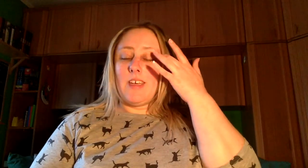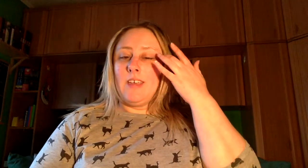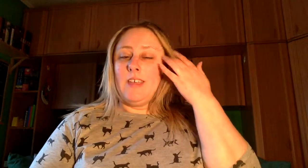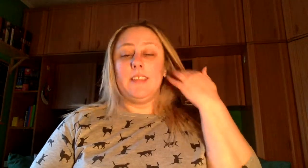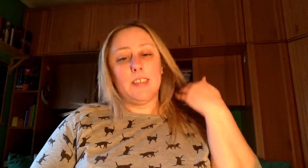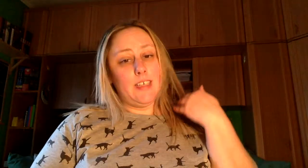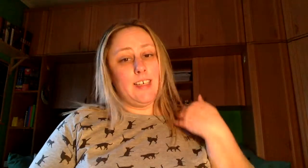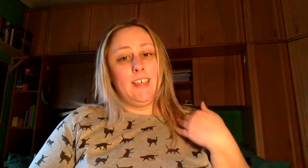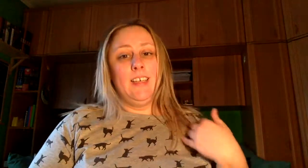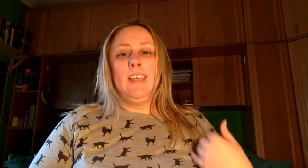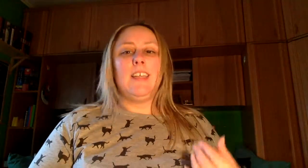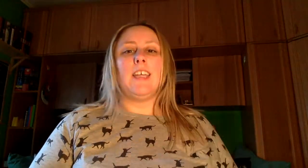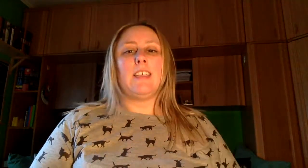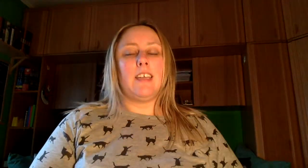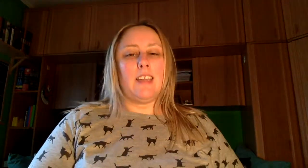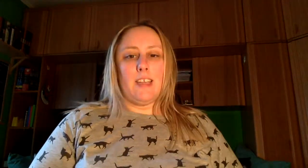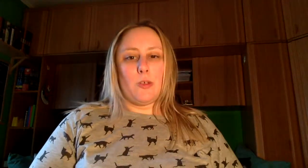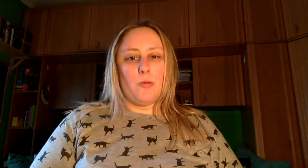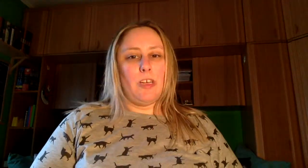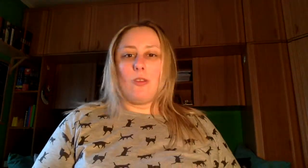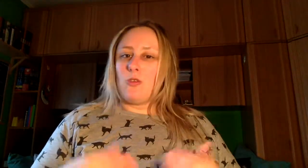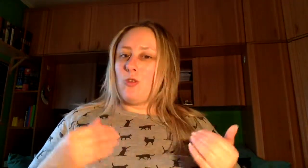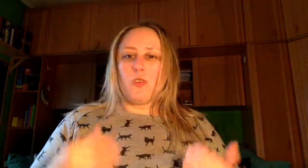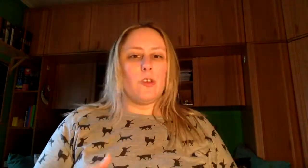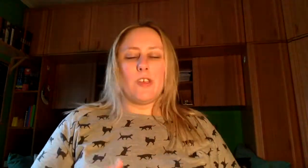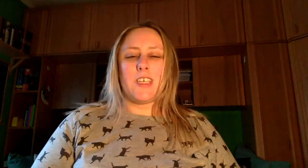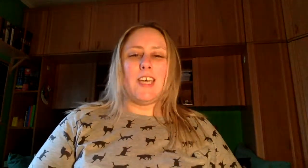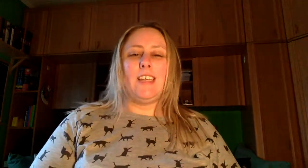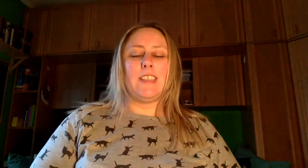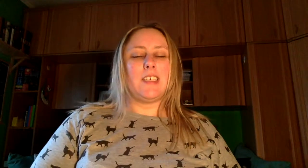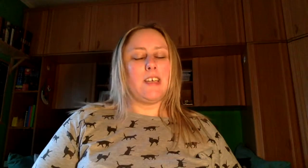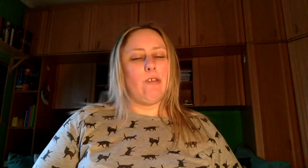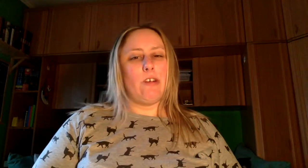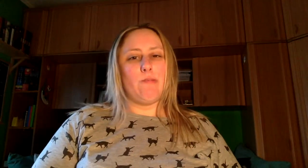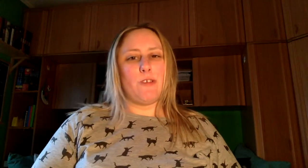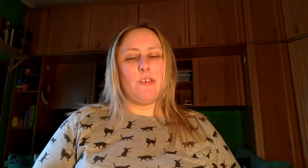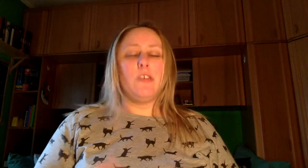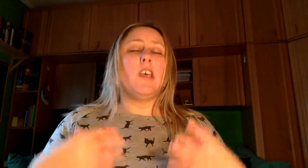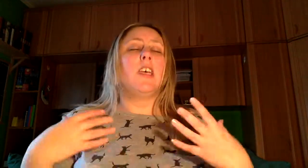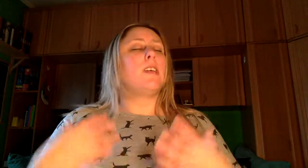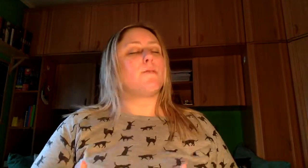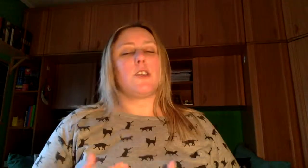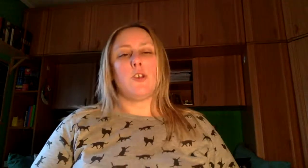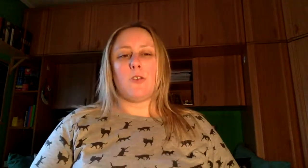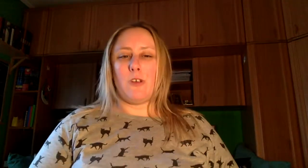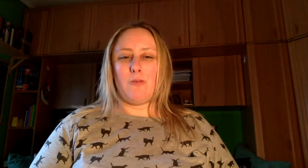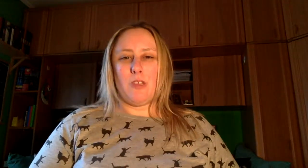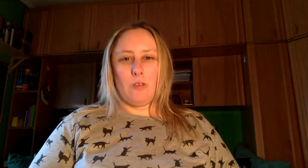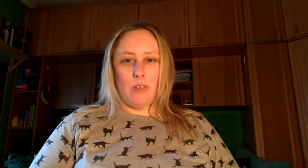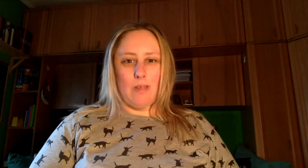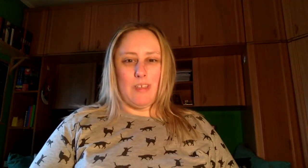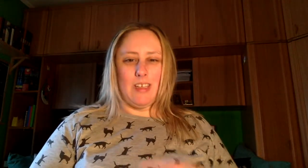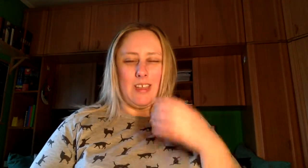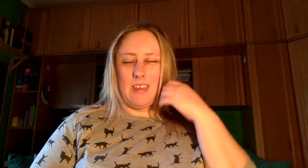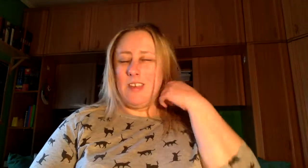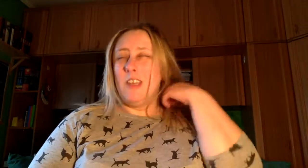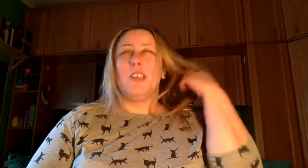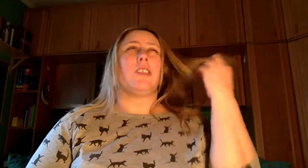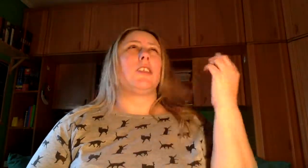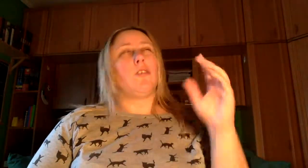intriga e intentar descubrir todos los horrores que hay antes de que lo haga Poirot y por eso lo recomiendo totalmente, le di, si no